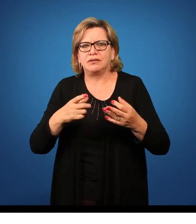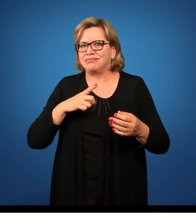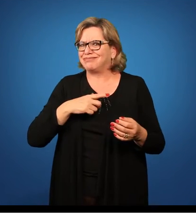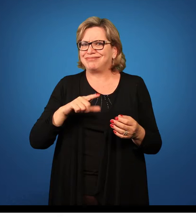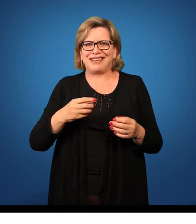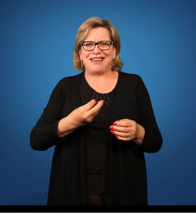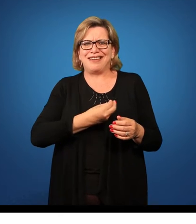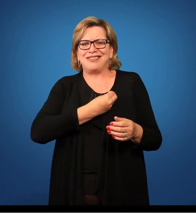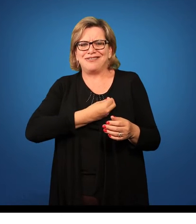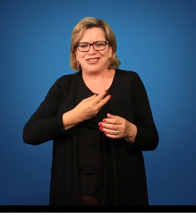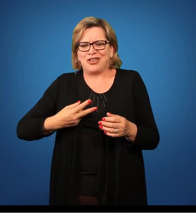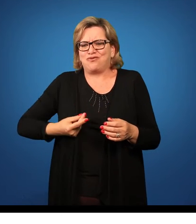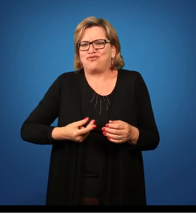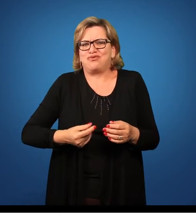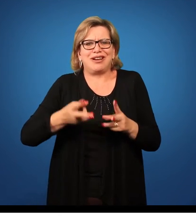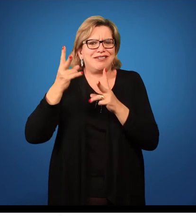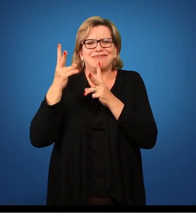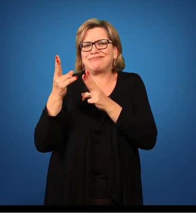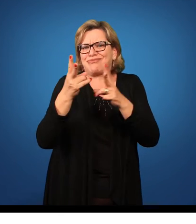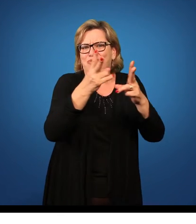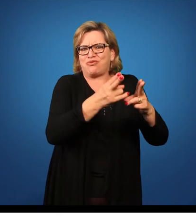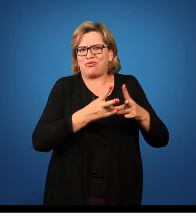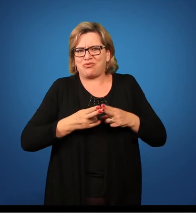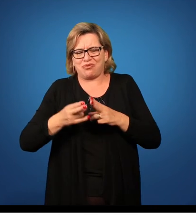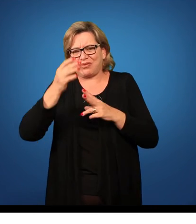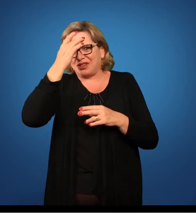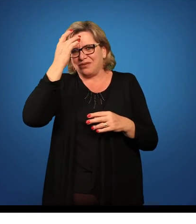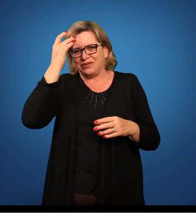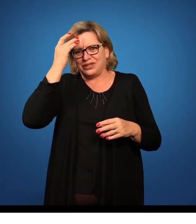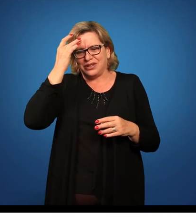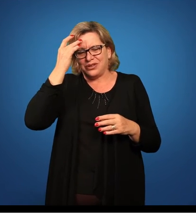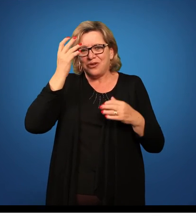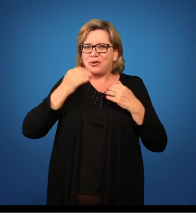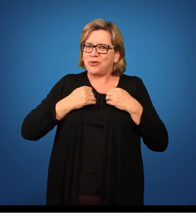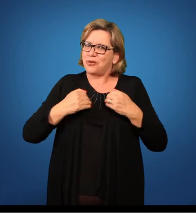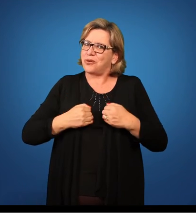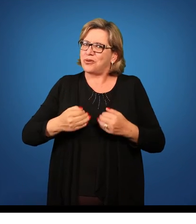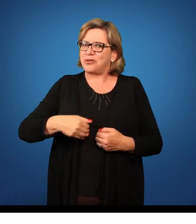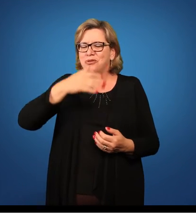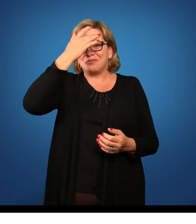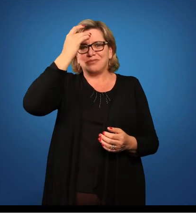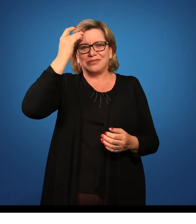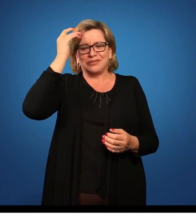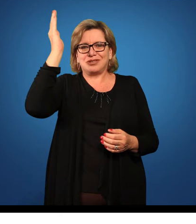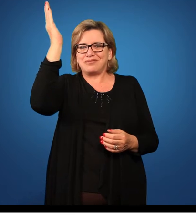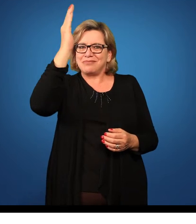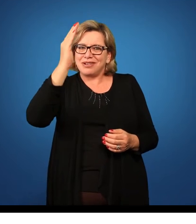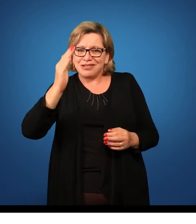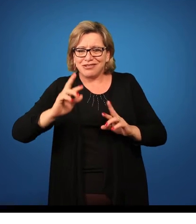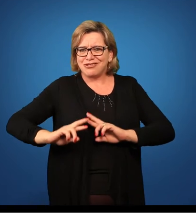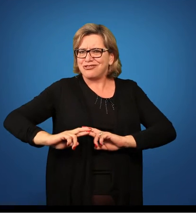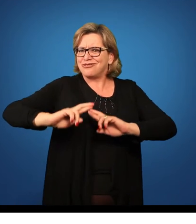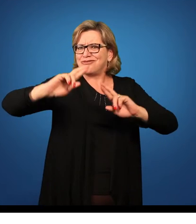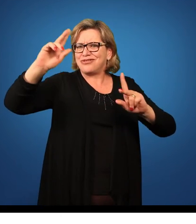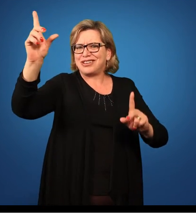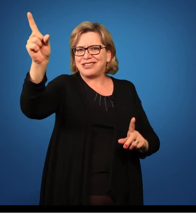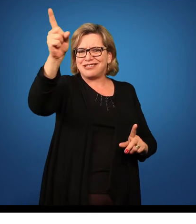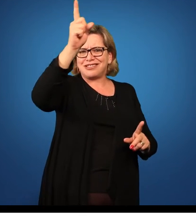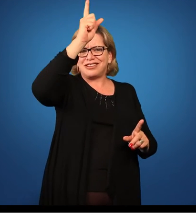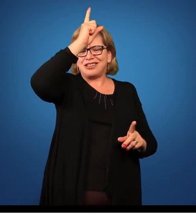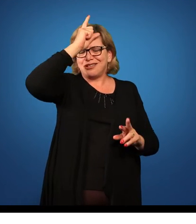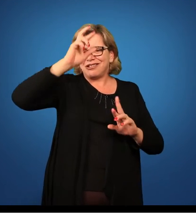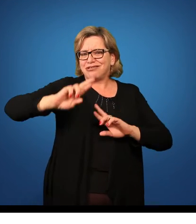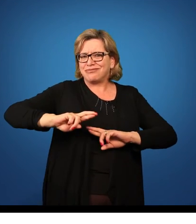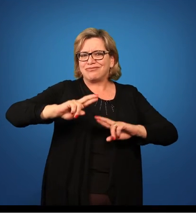uma vida idêntica a outra. Então um corpo brasileiro é diferente de um corpo germânico, que por sua vez é diferente de um corpo